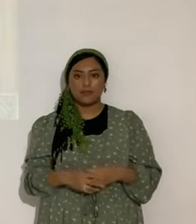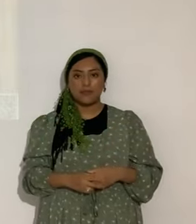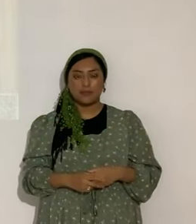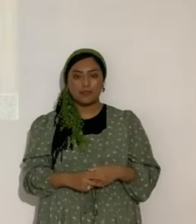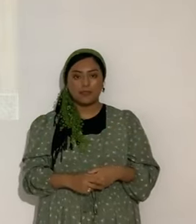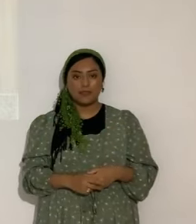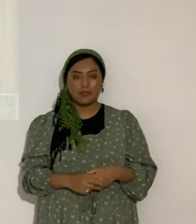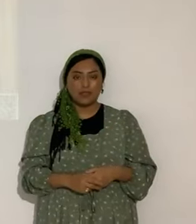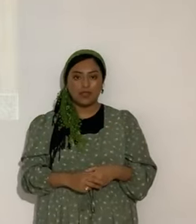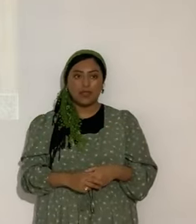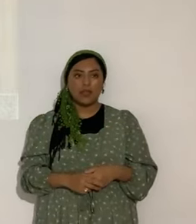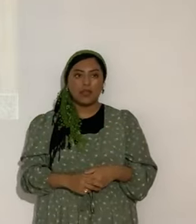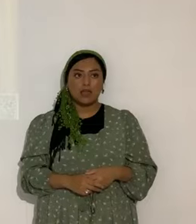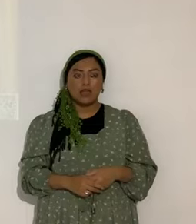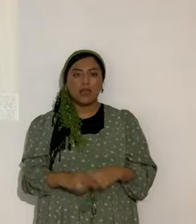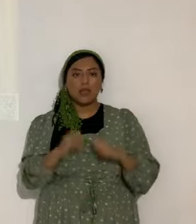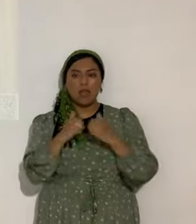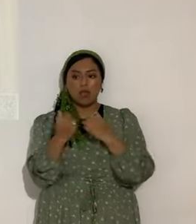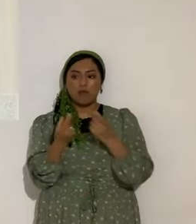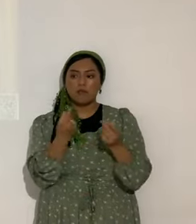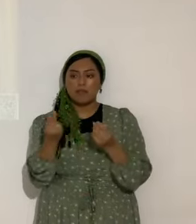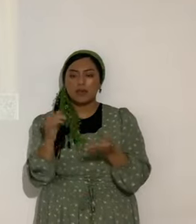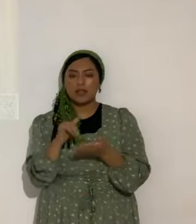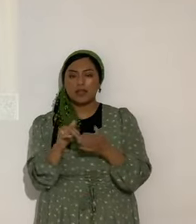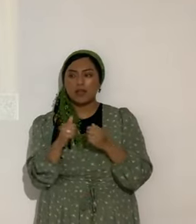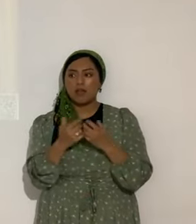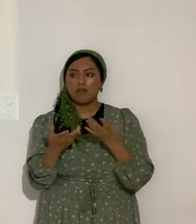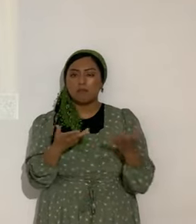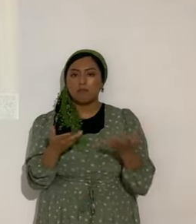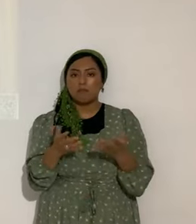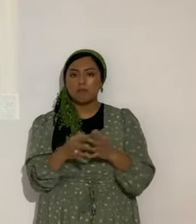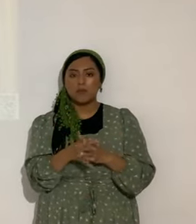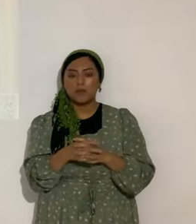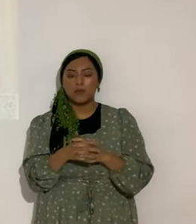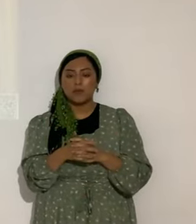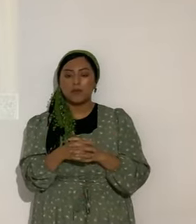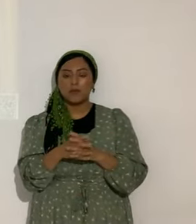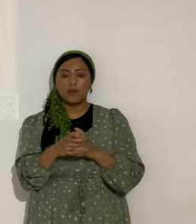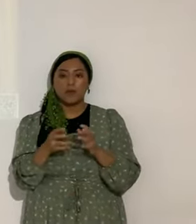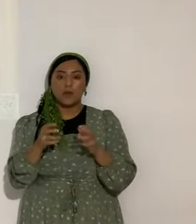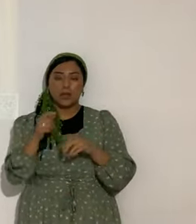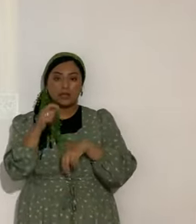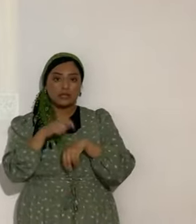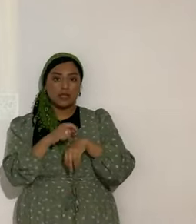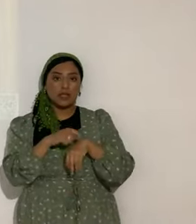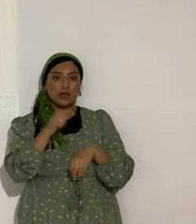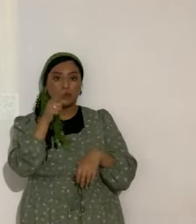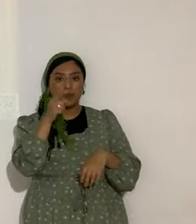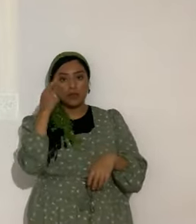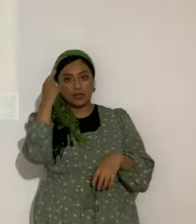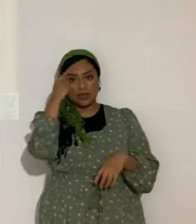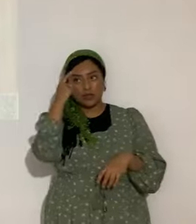¿Cómo es que actúa eso, hermanos, hermanas? En el momento en que piensas que nada te